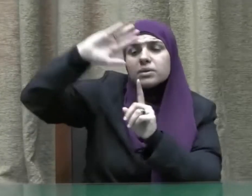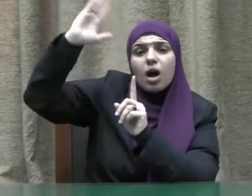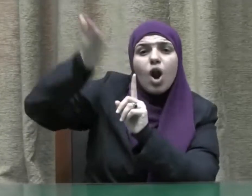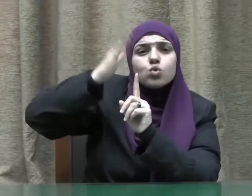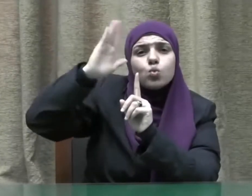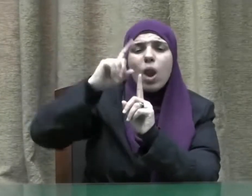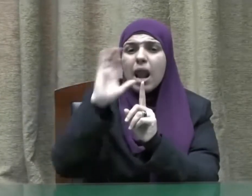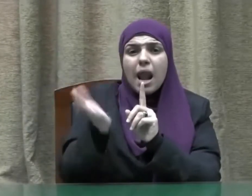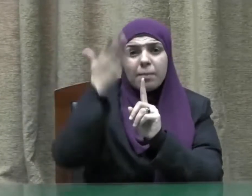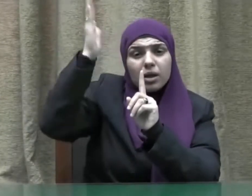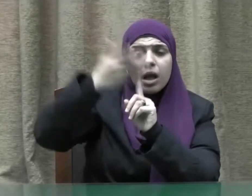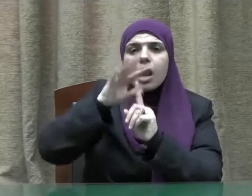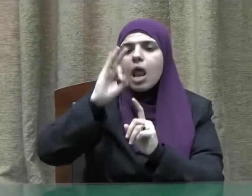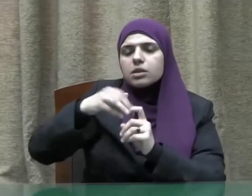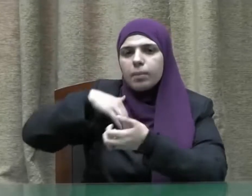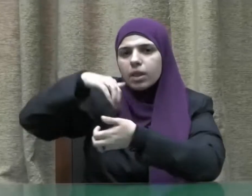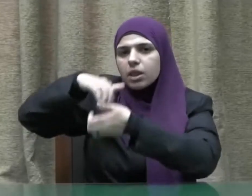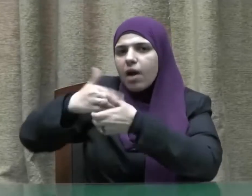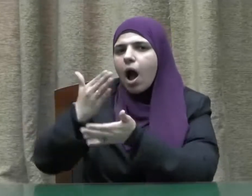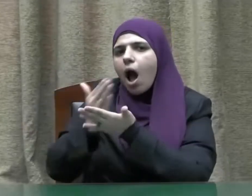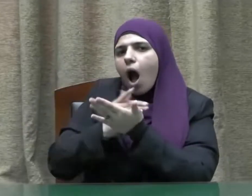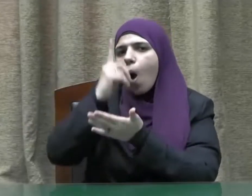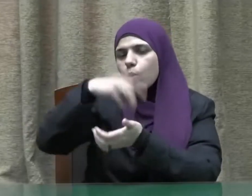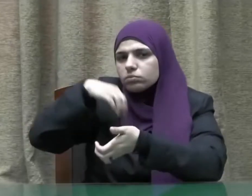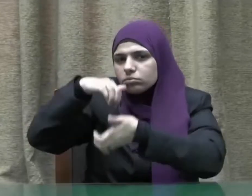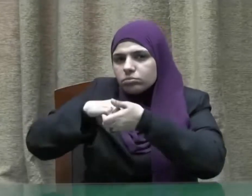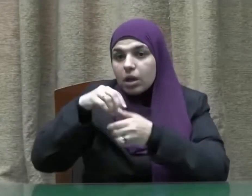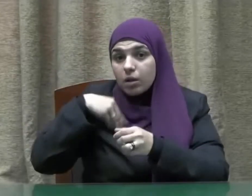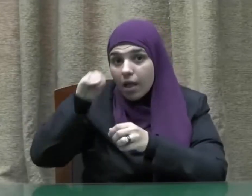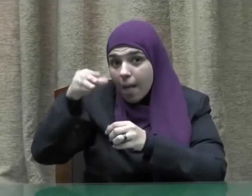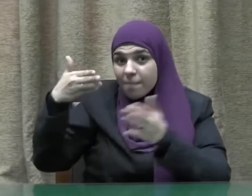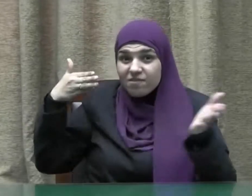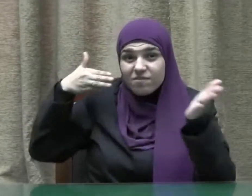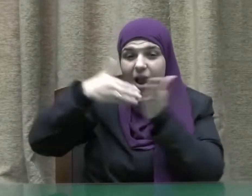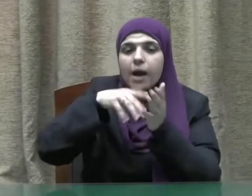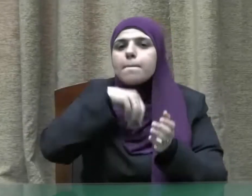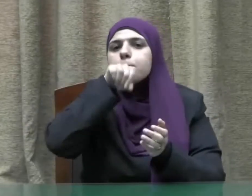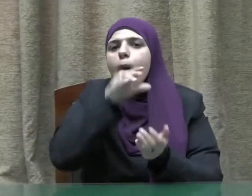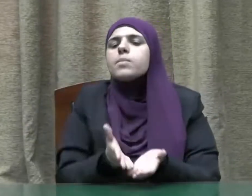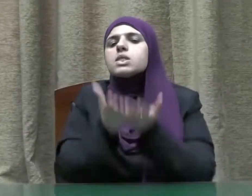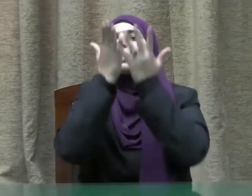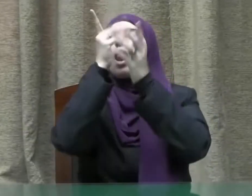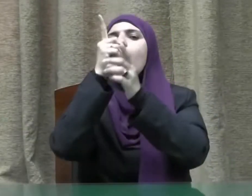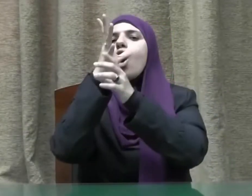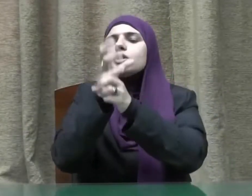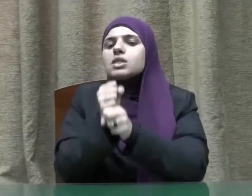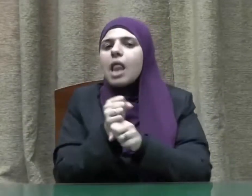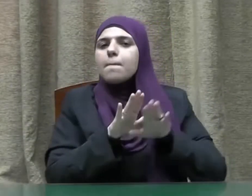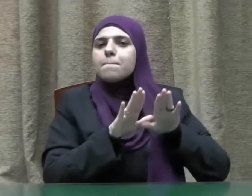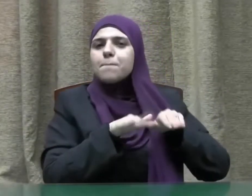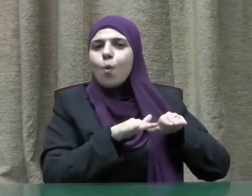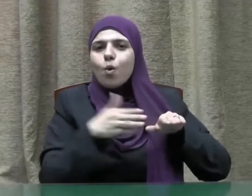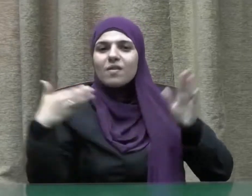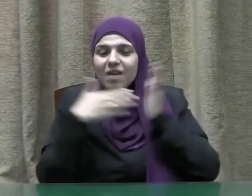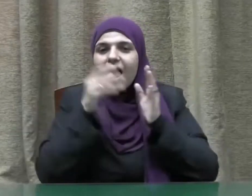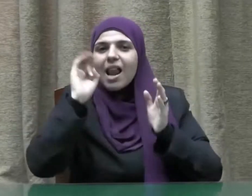الأنبياء إلا أخذ عليه الميثاق لإن بعث الله محمدا صلى الله عليه